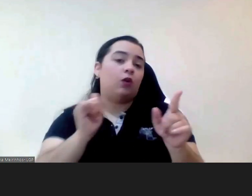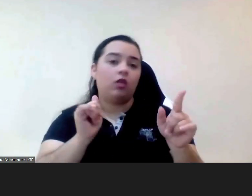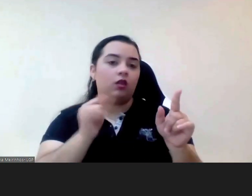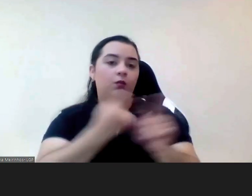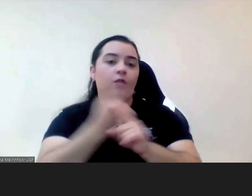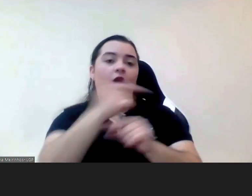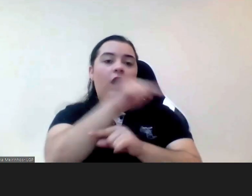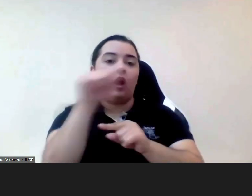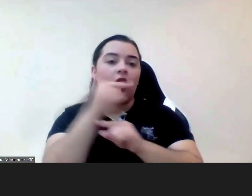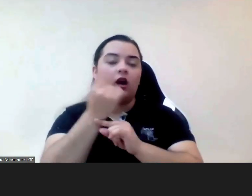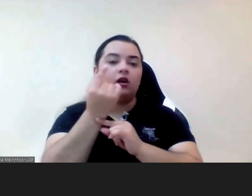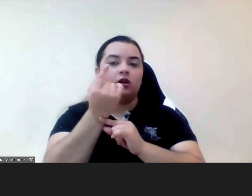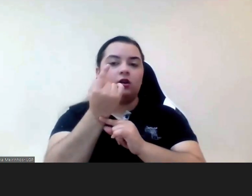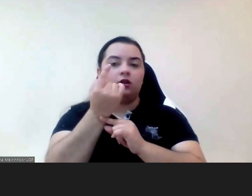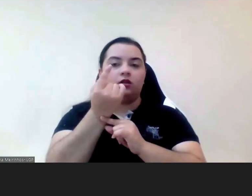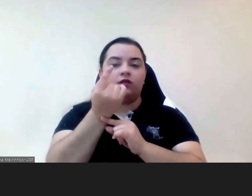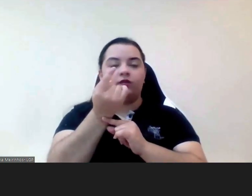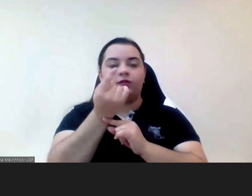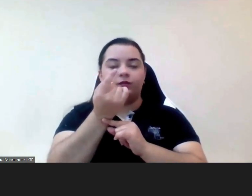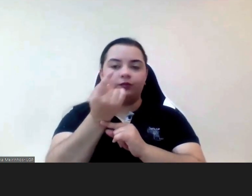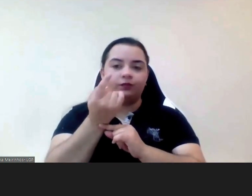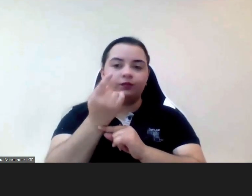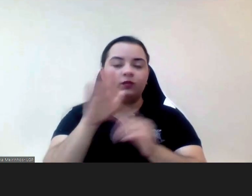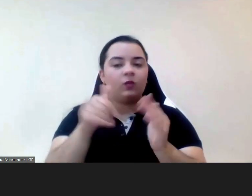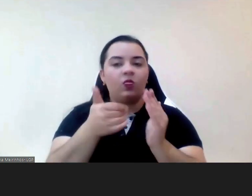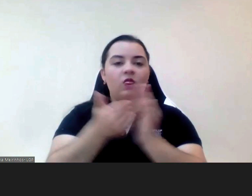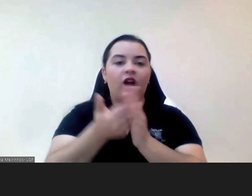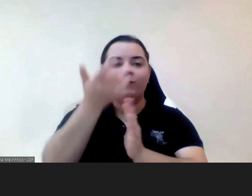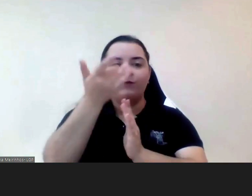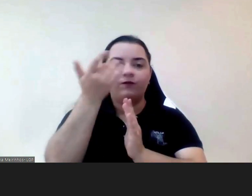facilidade então quando há crimes